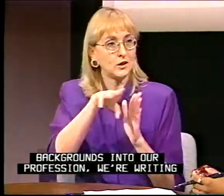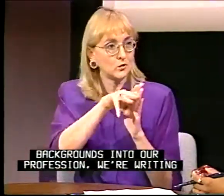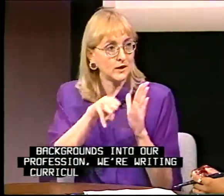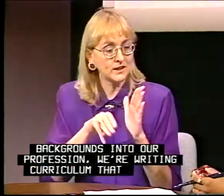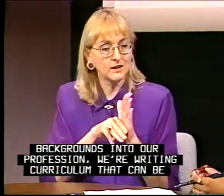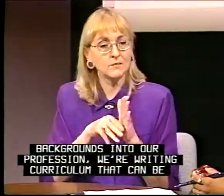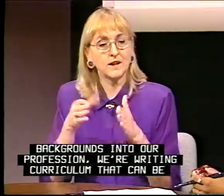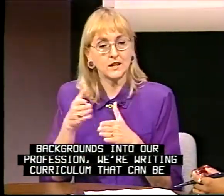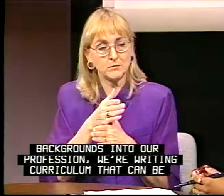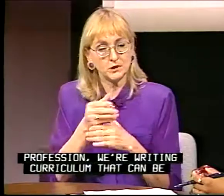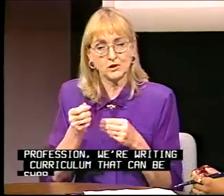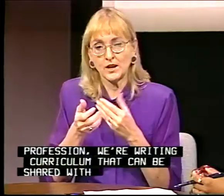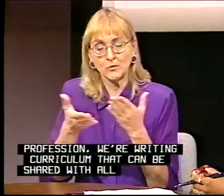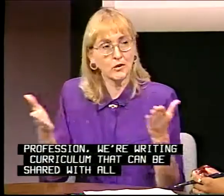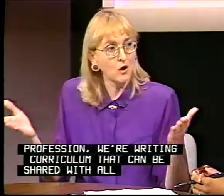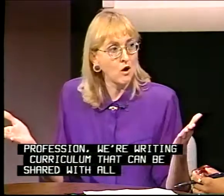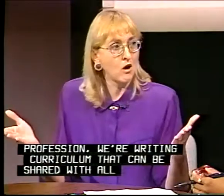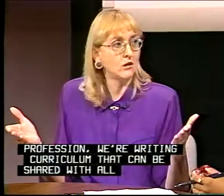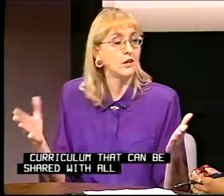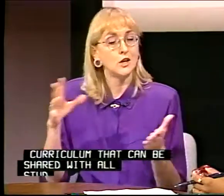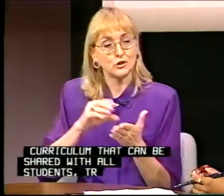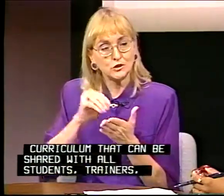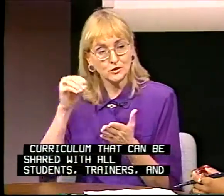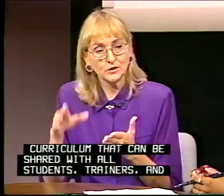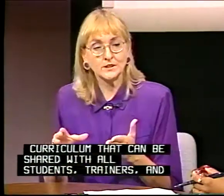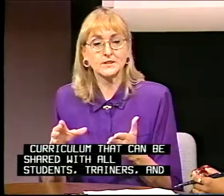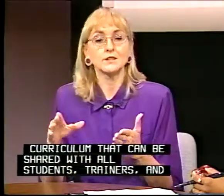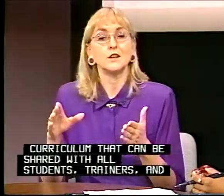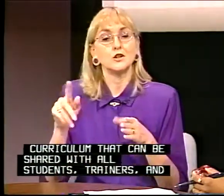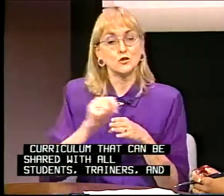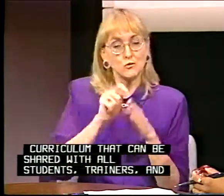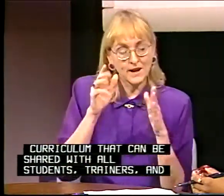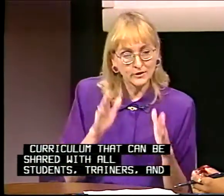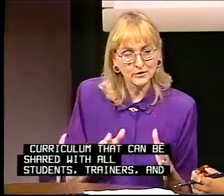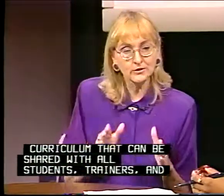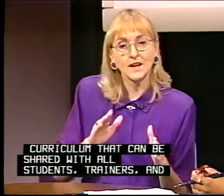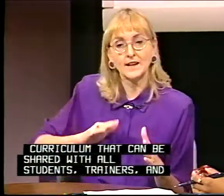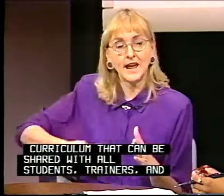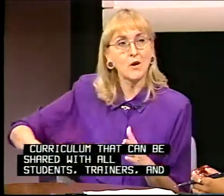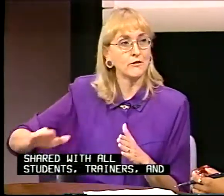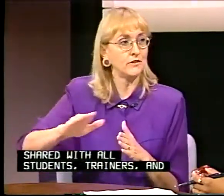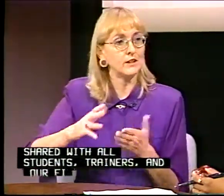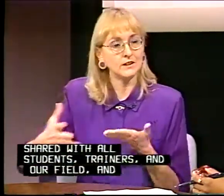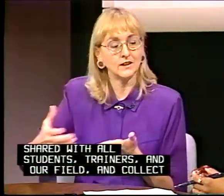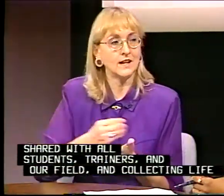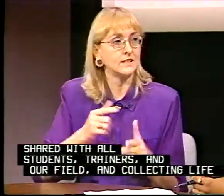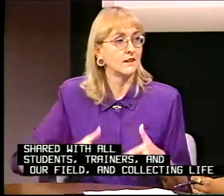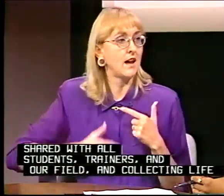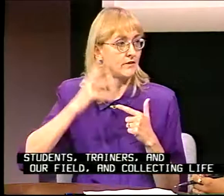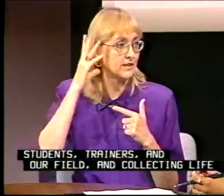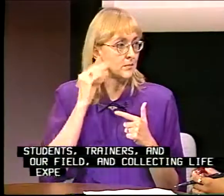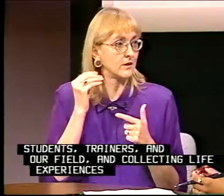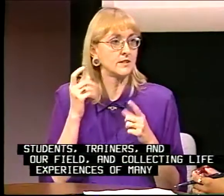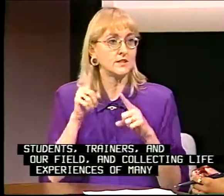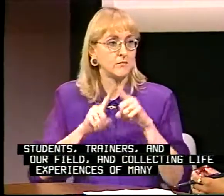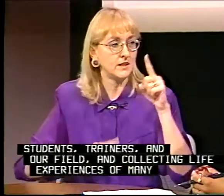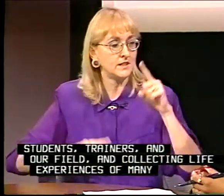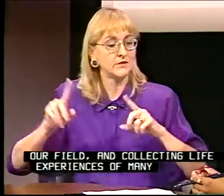curriculum that can be shared with all students, trainers, and our field, collecting the life experiences of many different